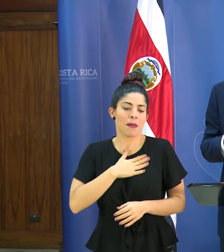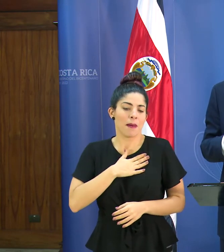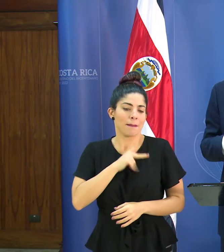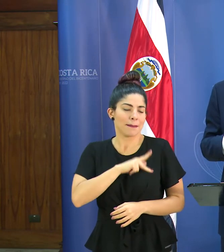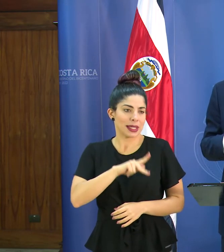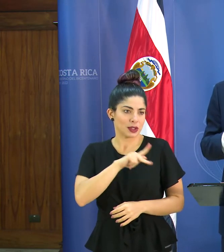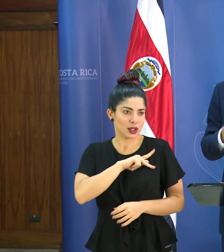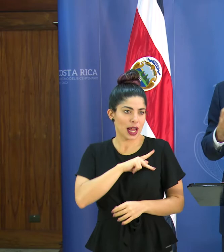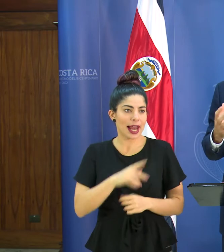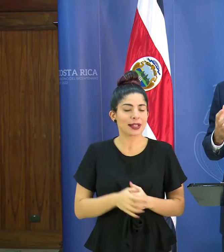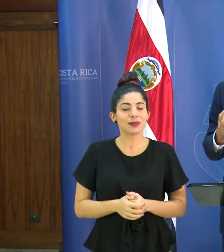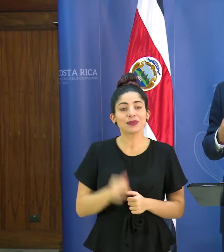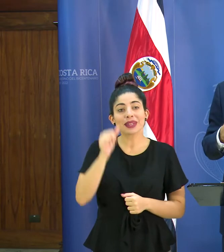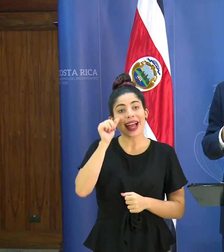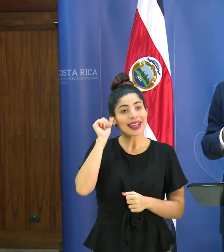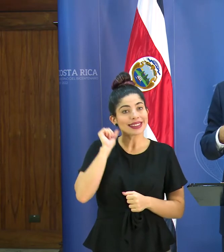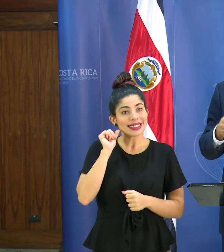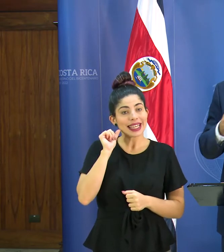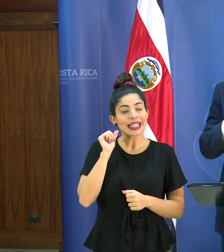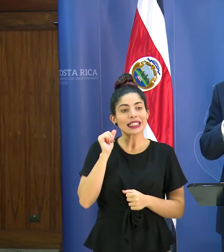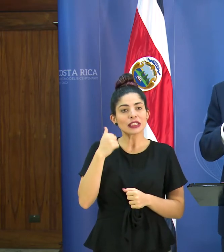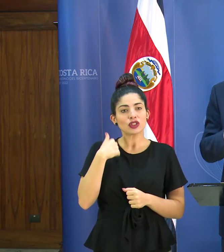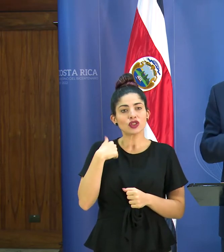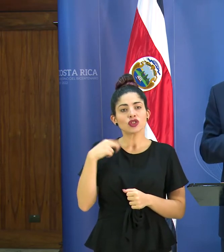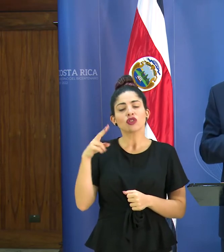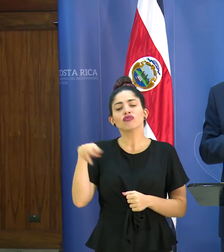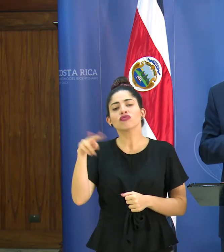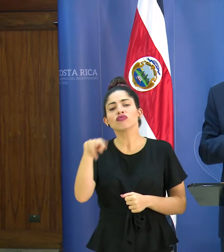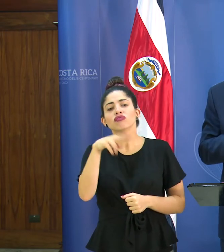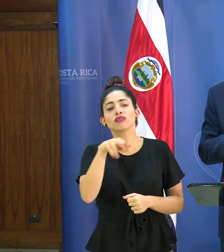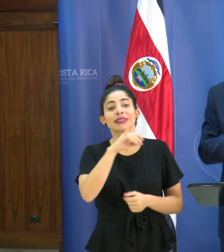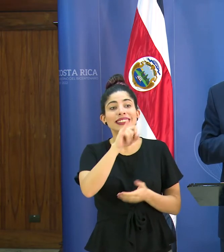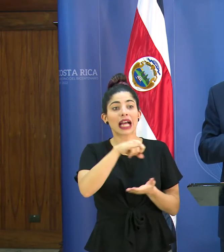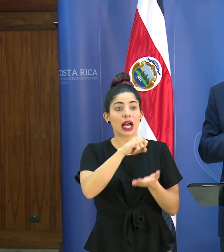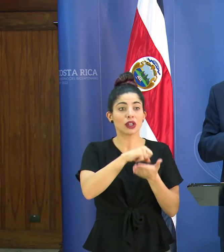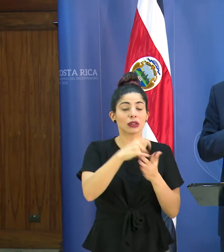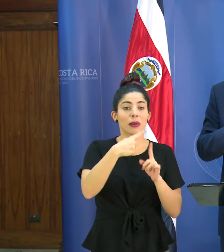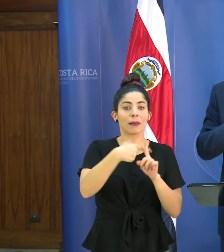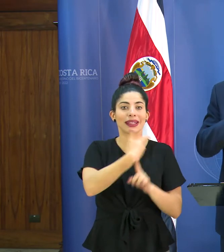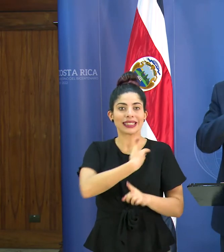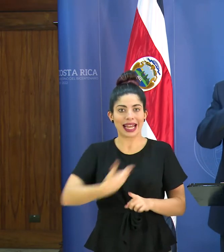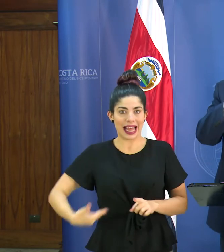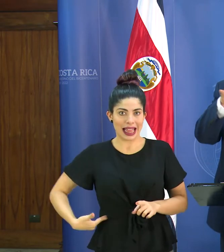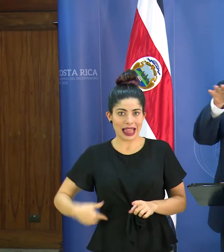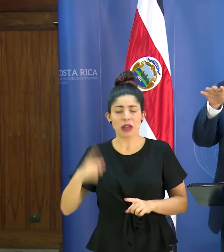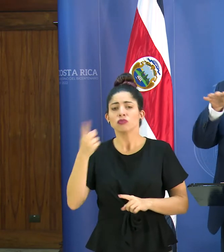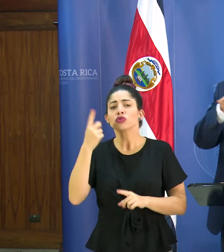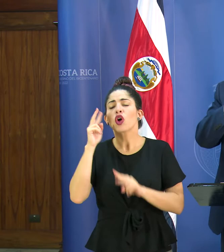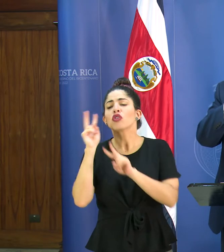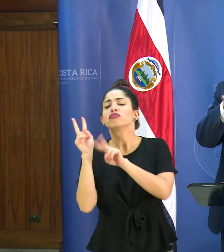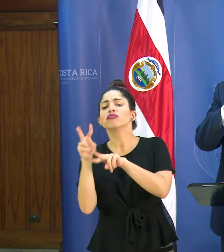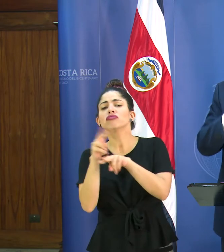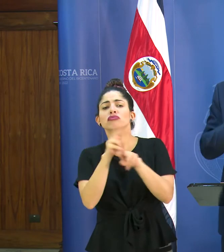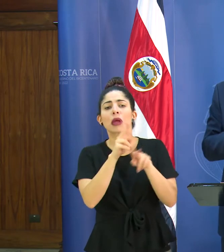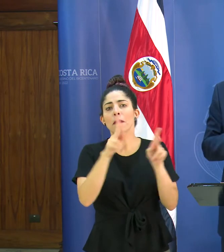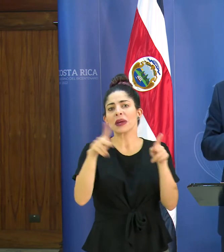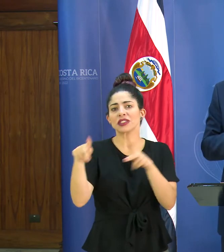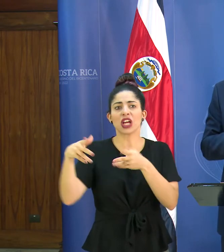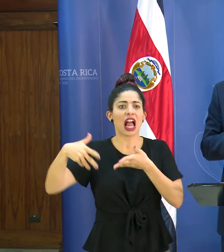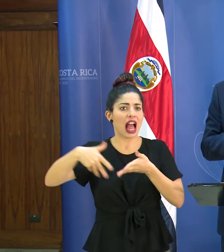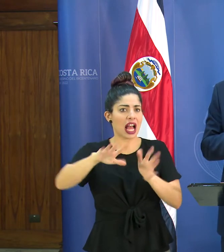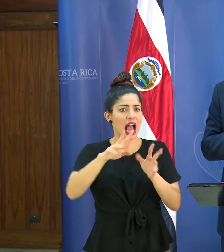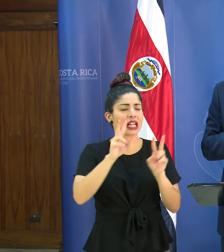personal ayer hizo un recorrido por San José y por Heredia nada más a observar a la gente en la calle